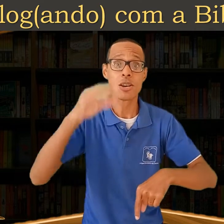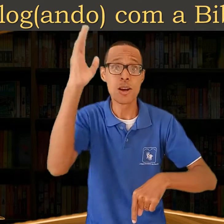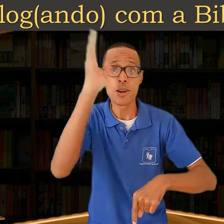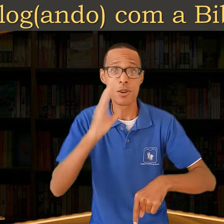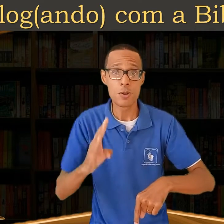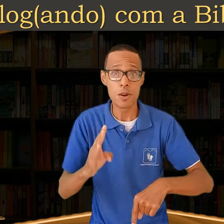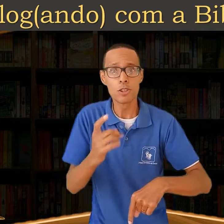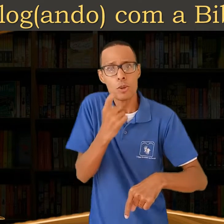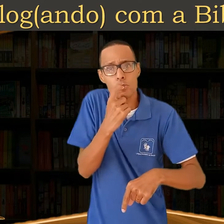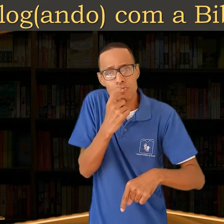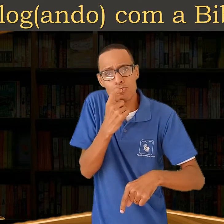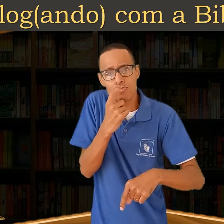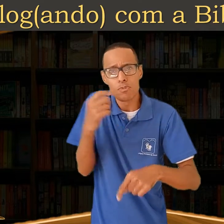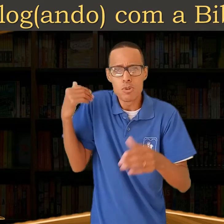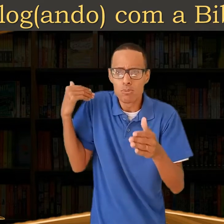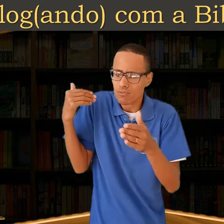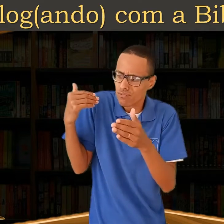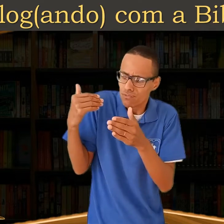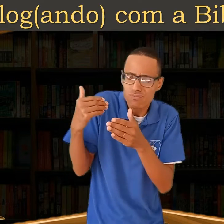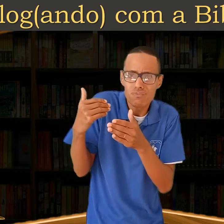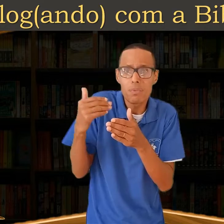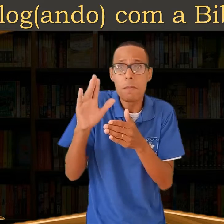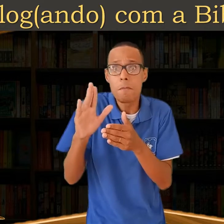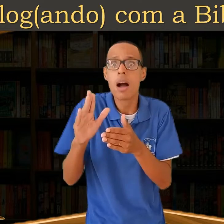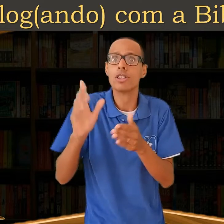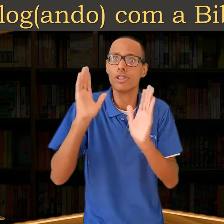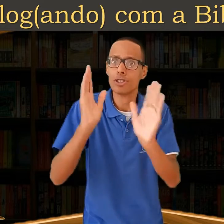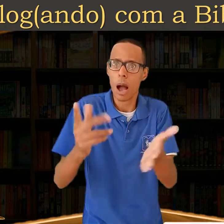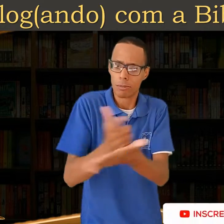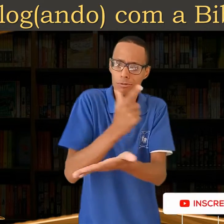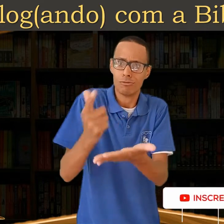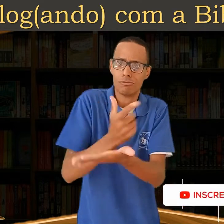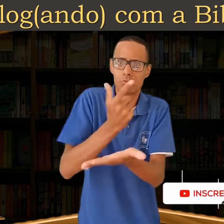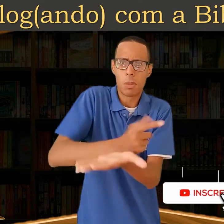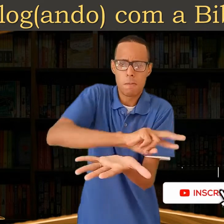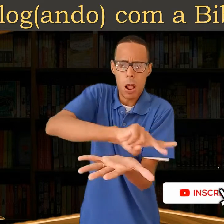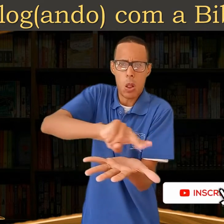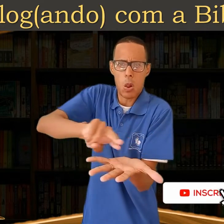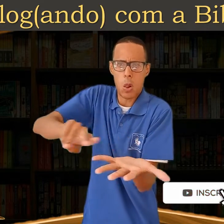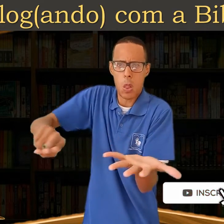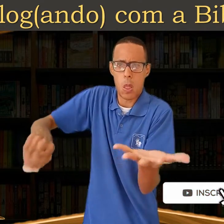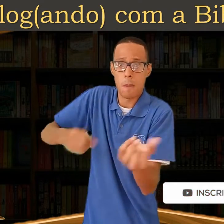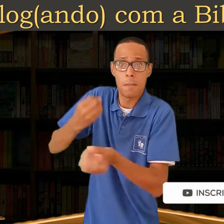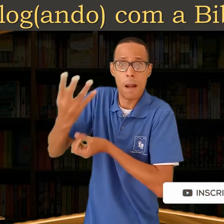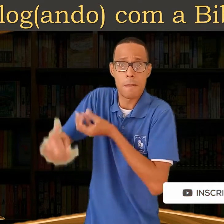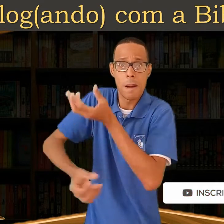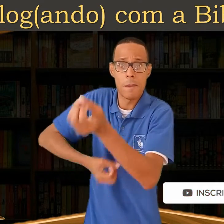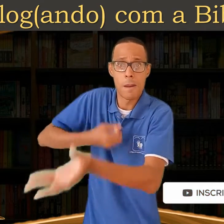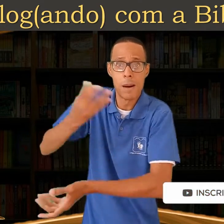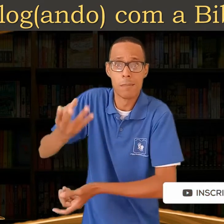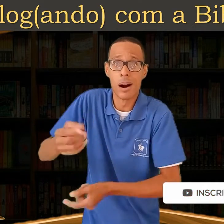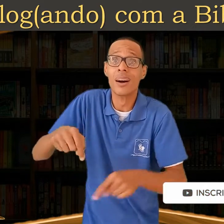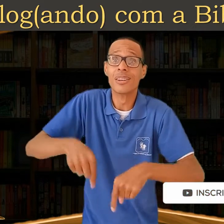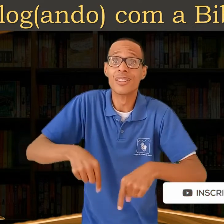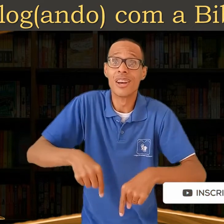várias publicações em escrita de sinais? E é sobre uma delas que teremos o prazer de